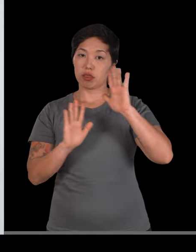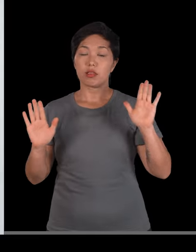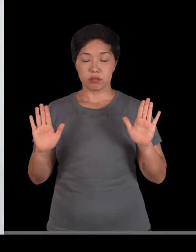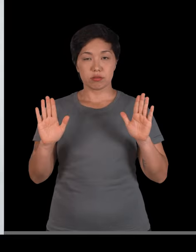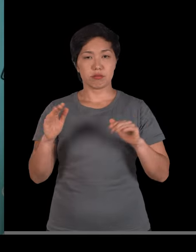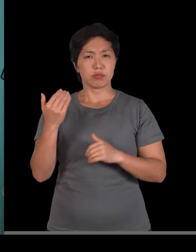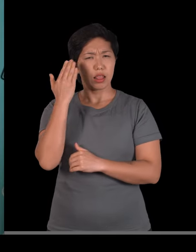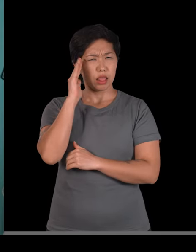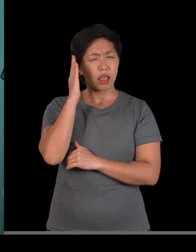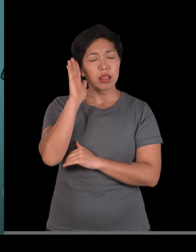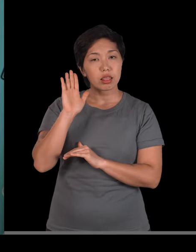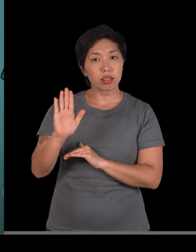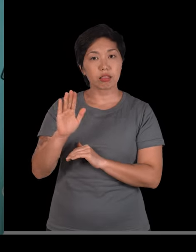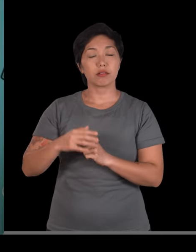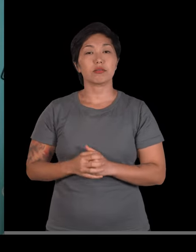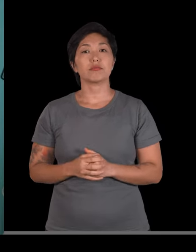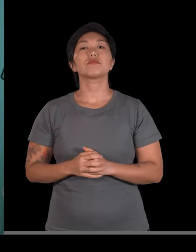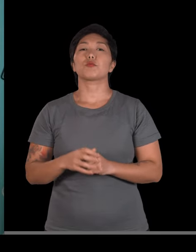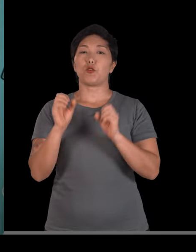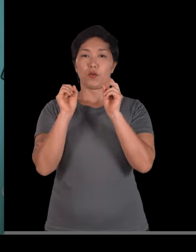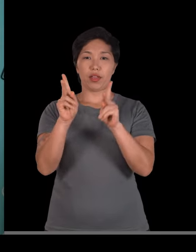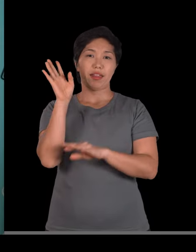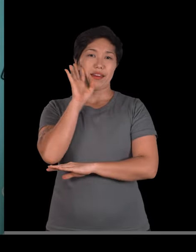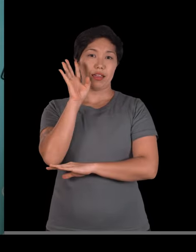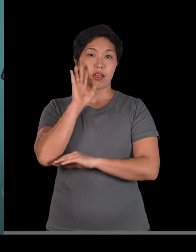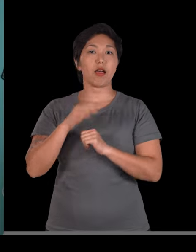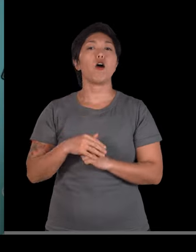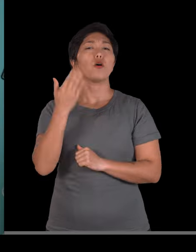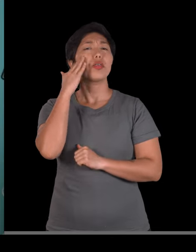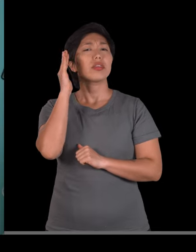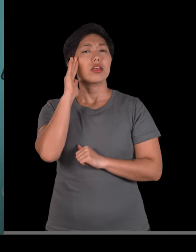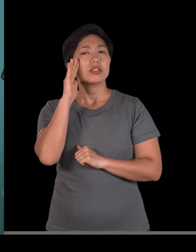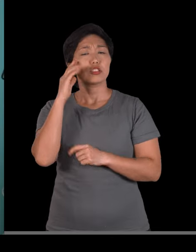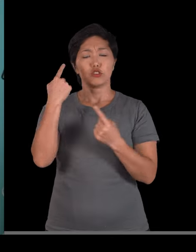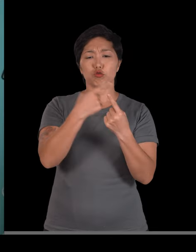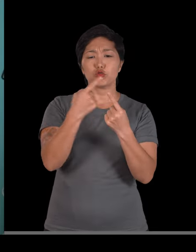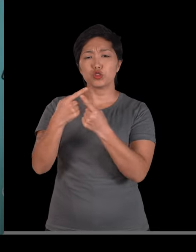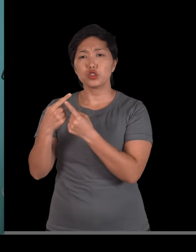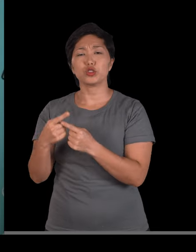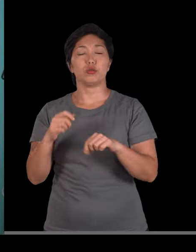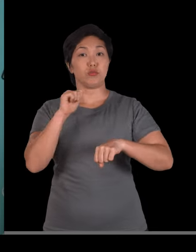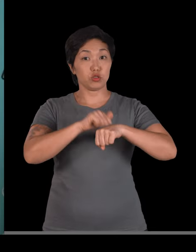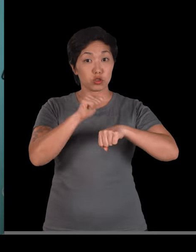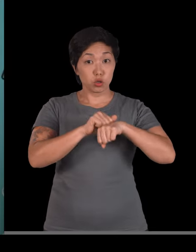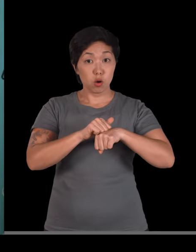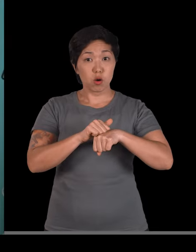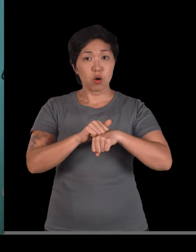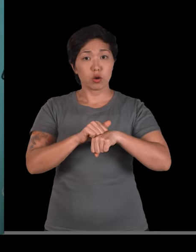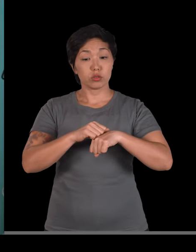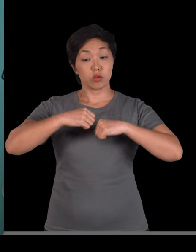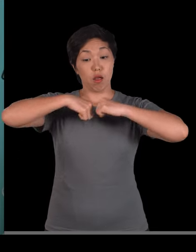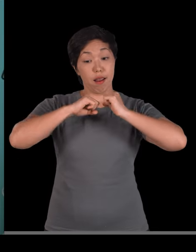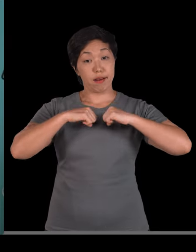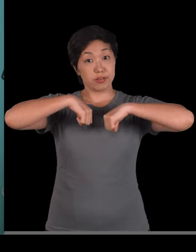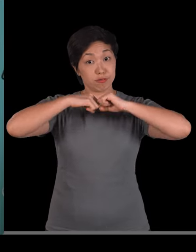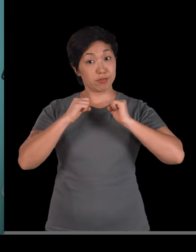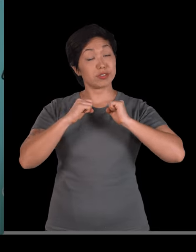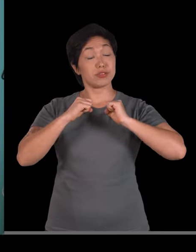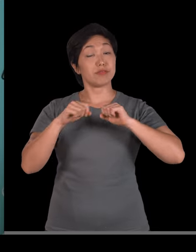Então, fez sentido pra você? Isso é legal. Entendi, então, sobre os tipos de ossos, sobre a articulação. Vale lembrar que a